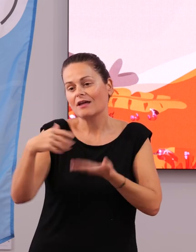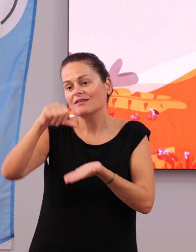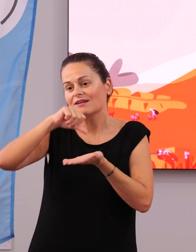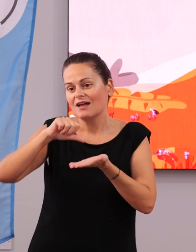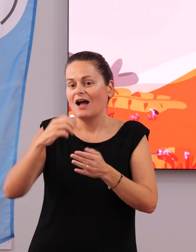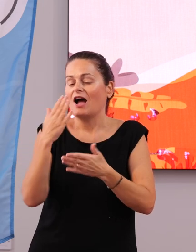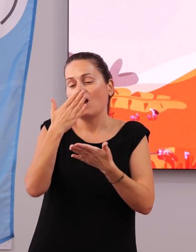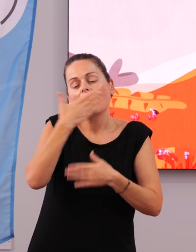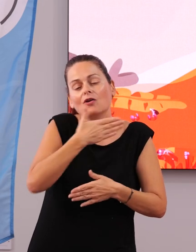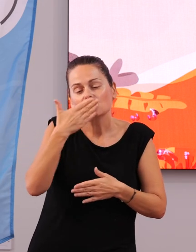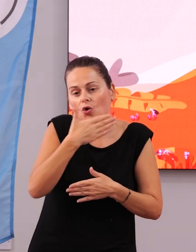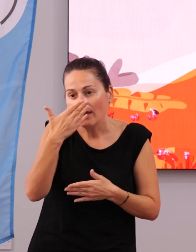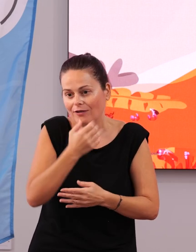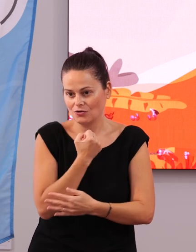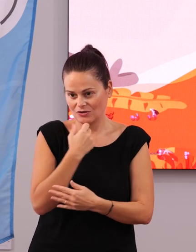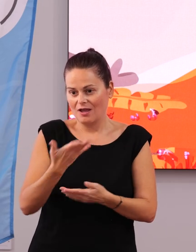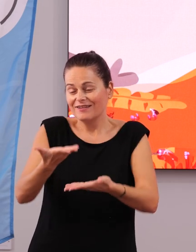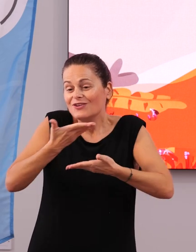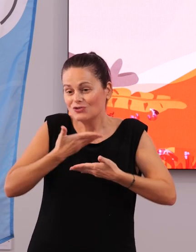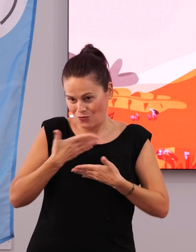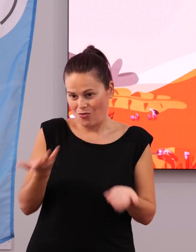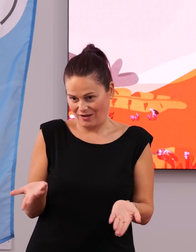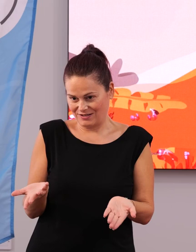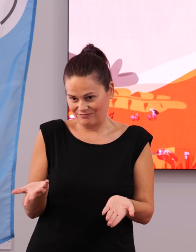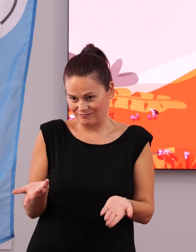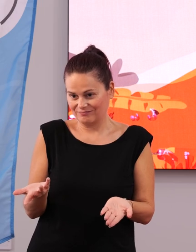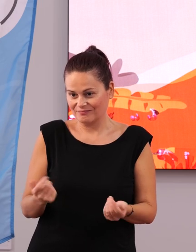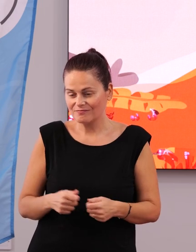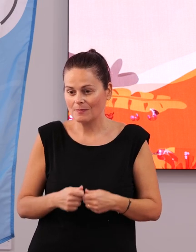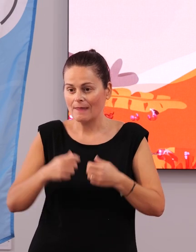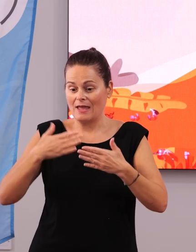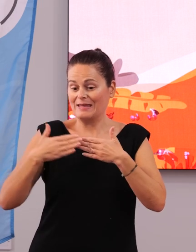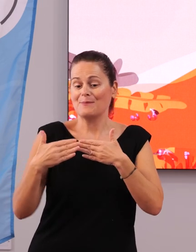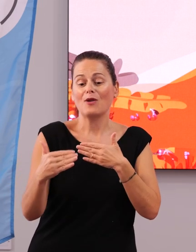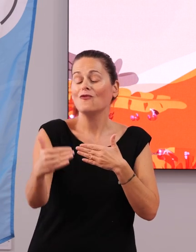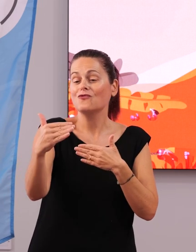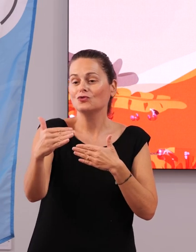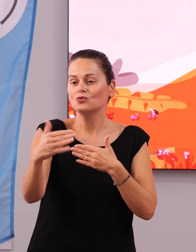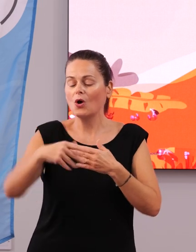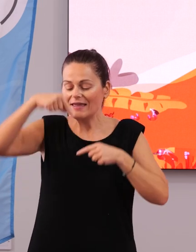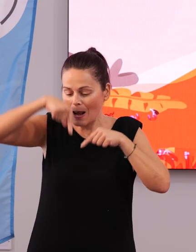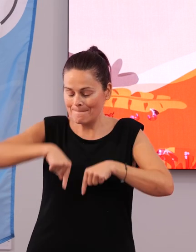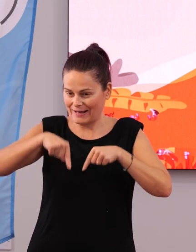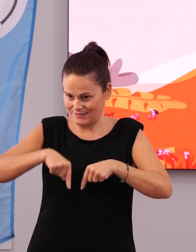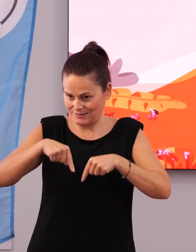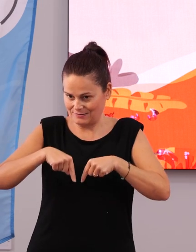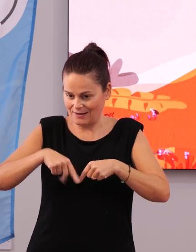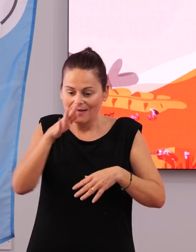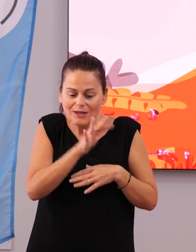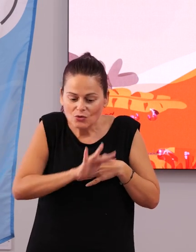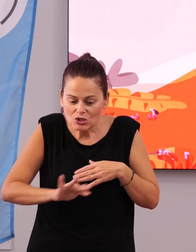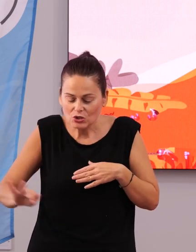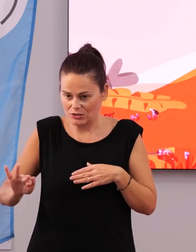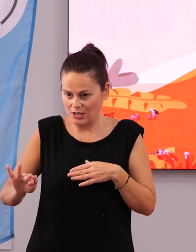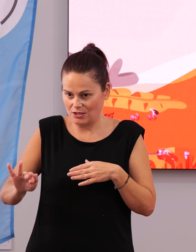centros educativos que nos dais la oportunidad de hacer extensivo, no al futuro, sino al presente de nuestros niños,